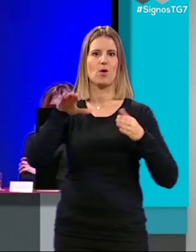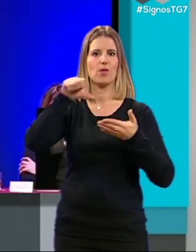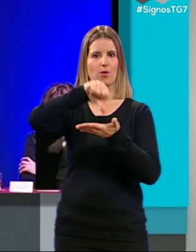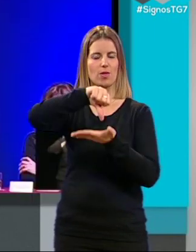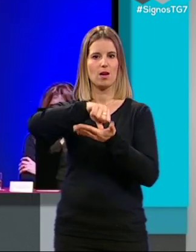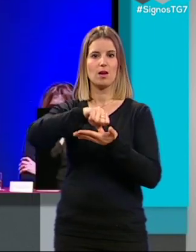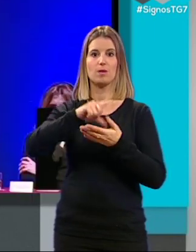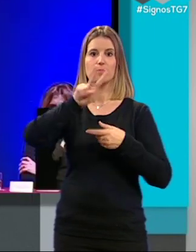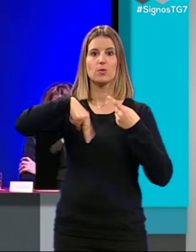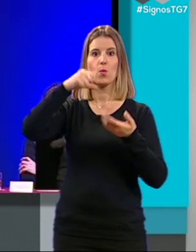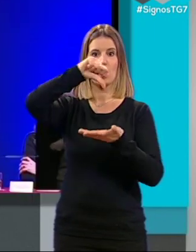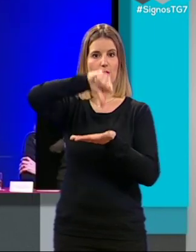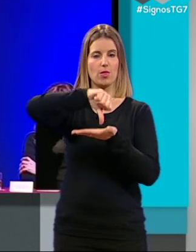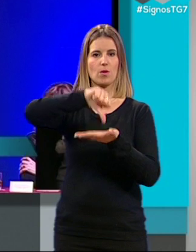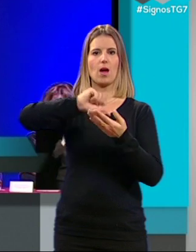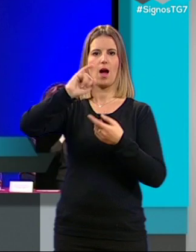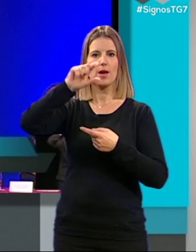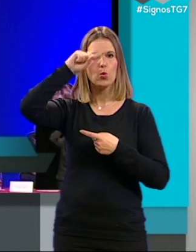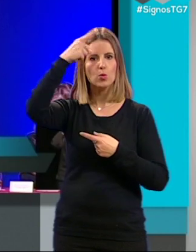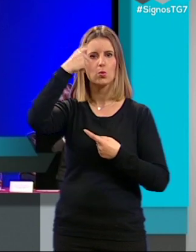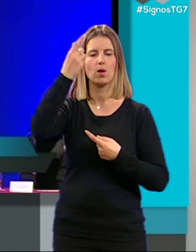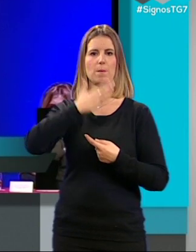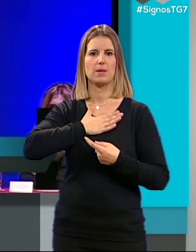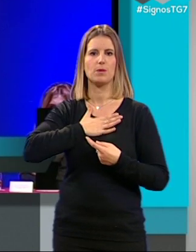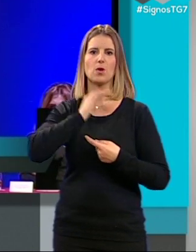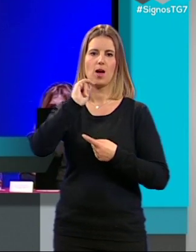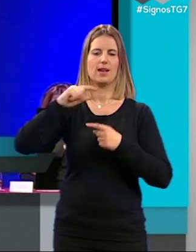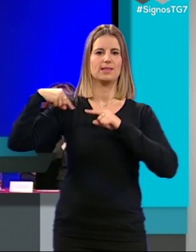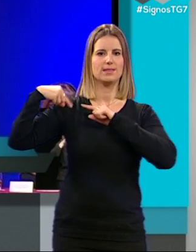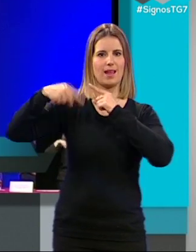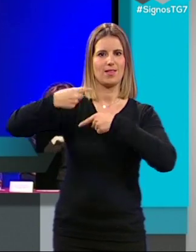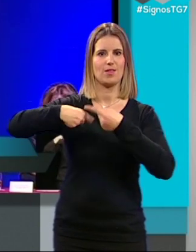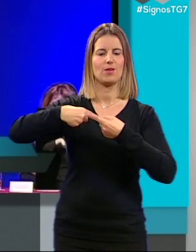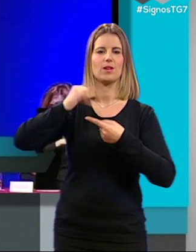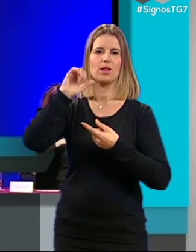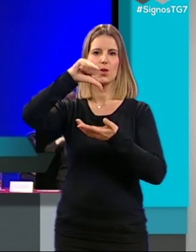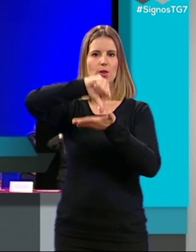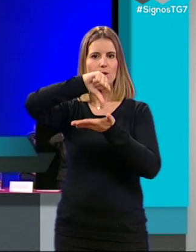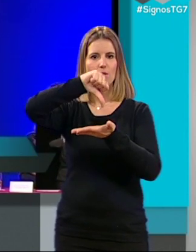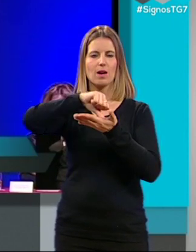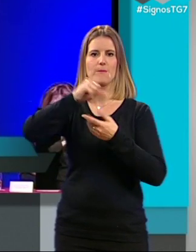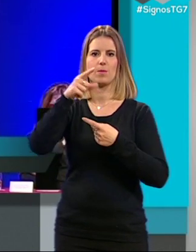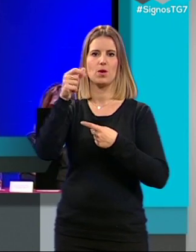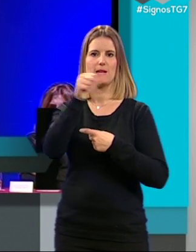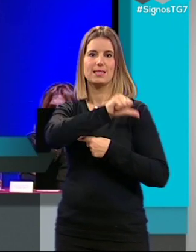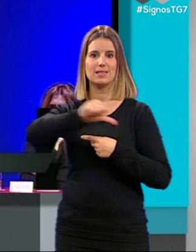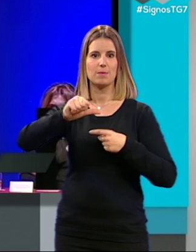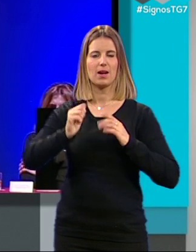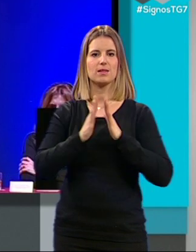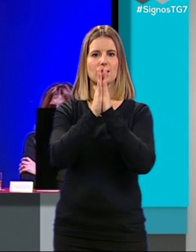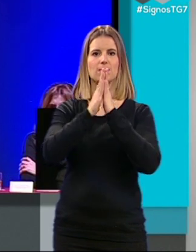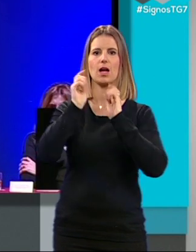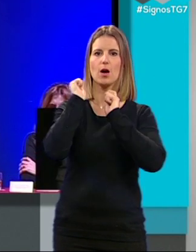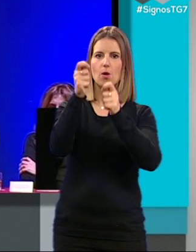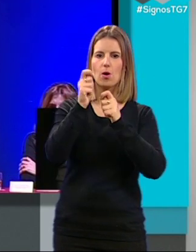Una ciudad que además de cultura, de patrimonio, tiene tradiciones. Una ciudad donde la Semana Santa, donde nuestro